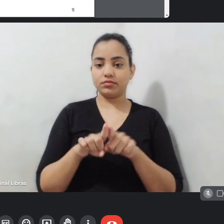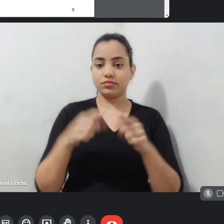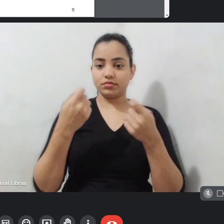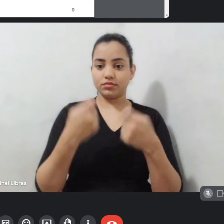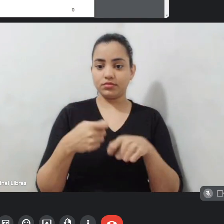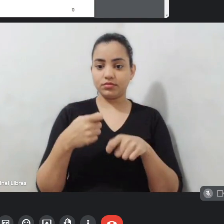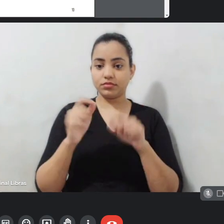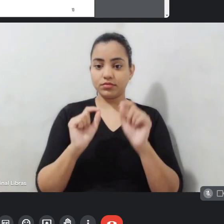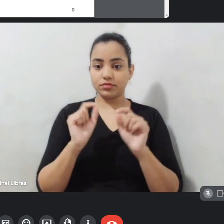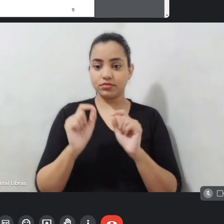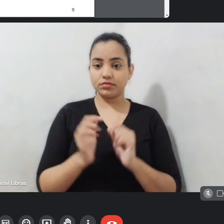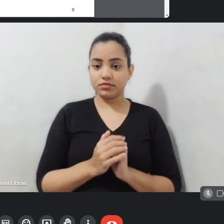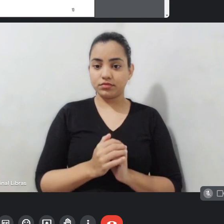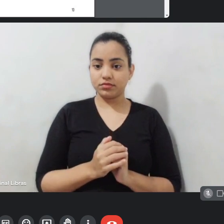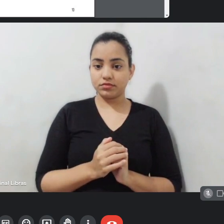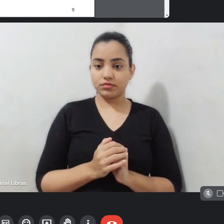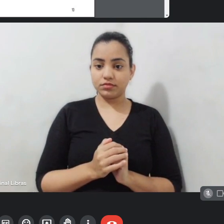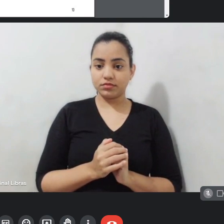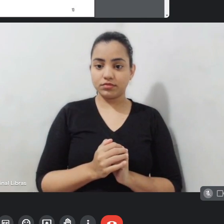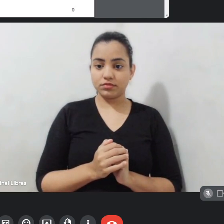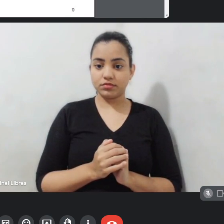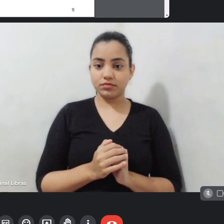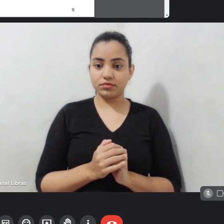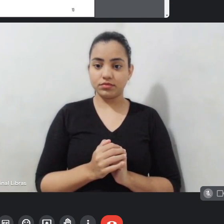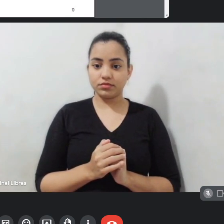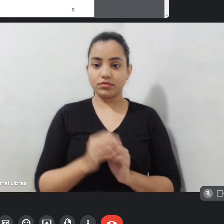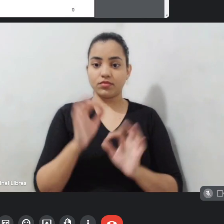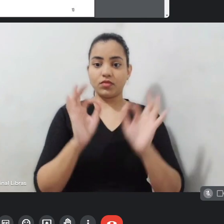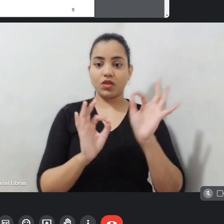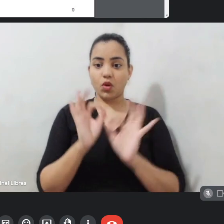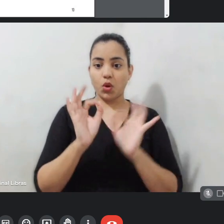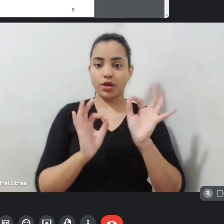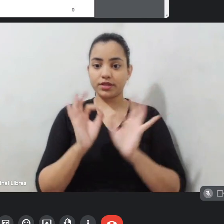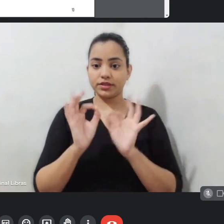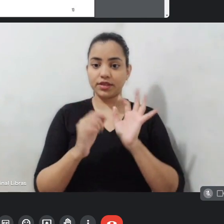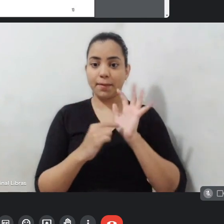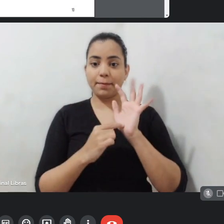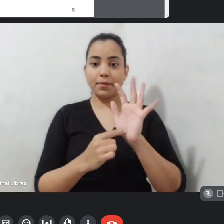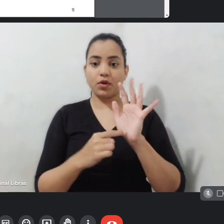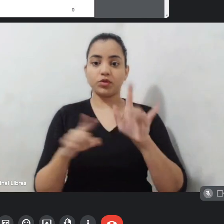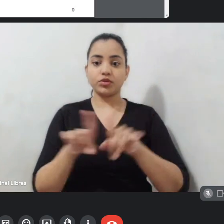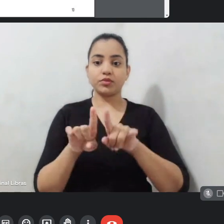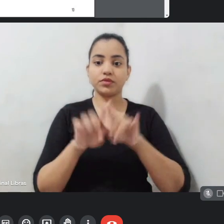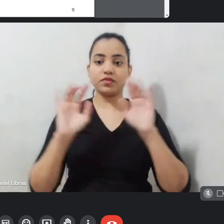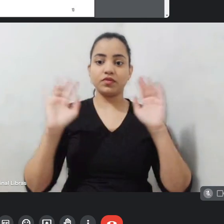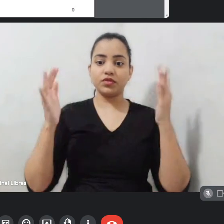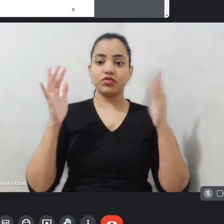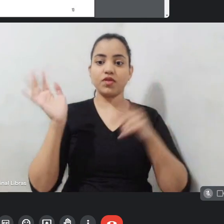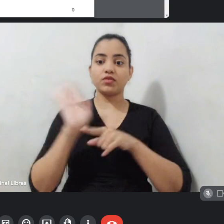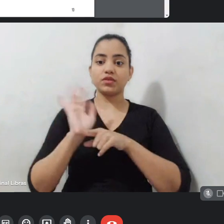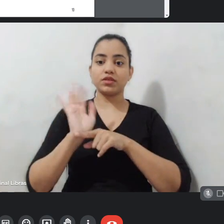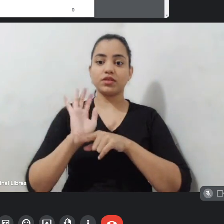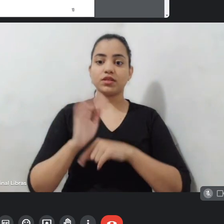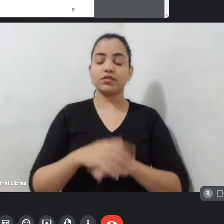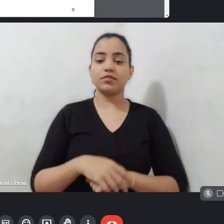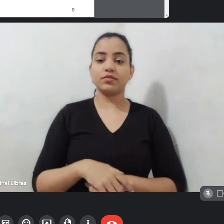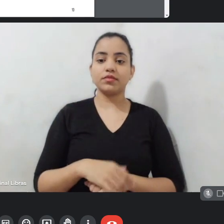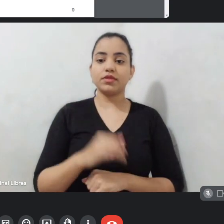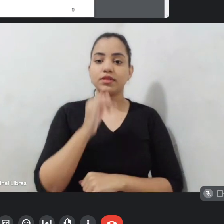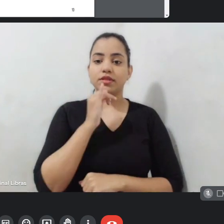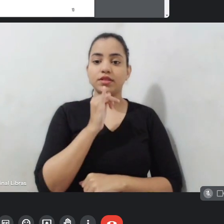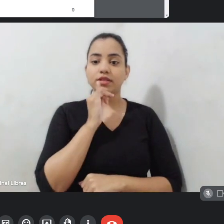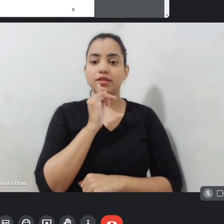desse inciso de organizar mostras e festivais de cinema. Por exemplo,